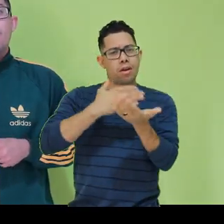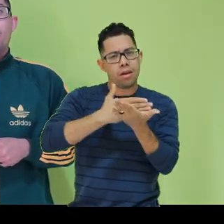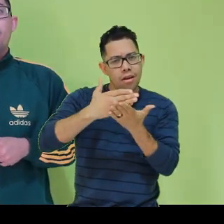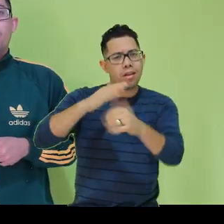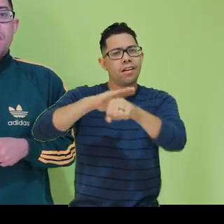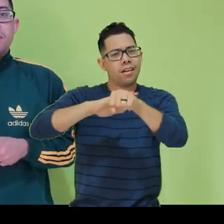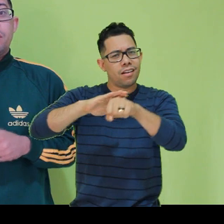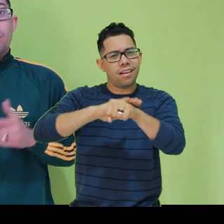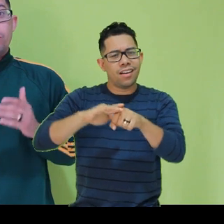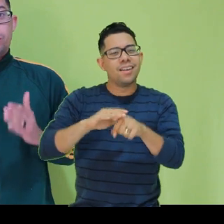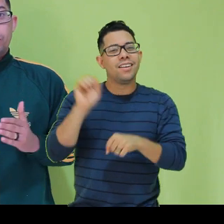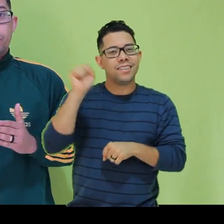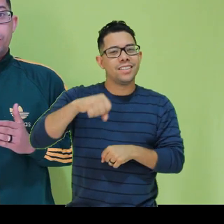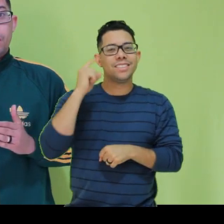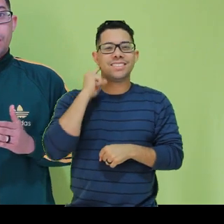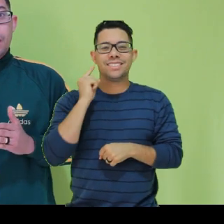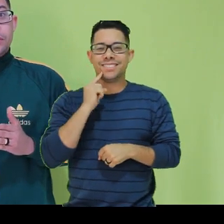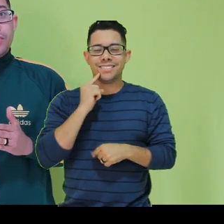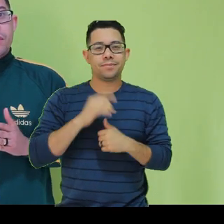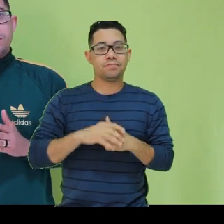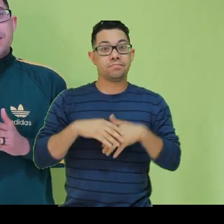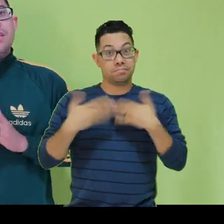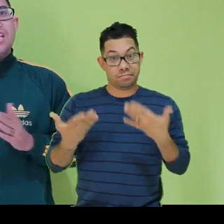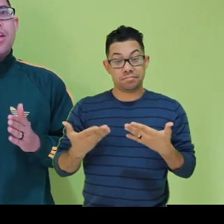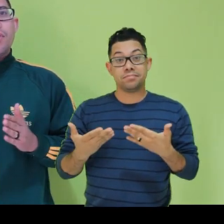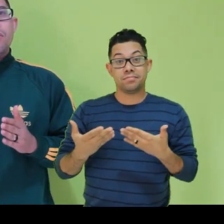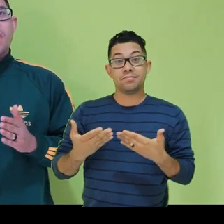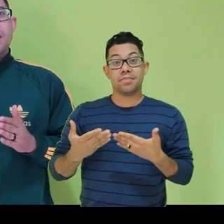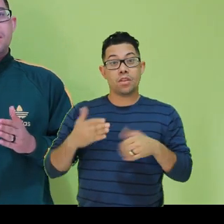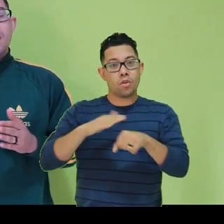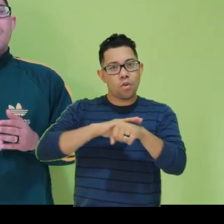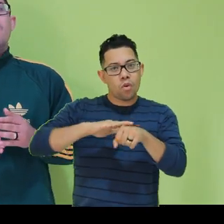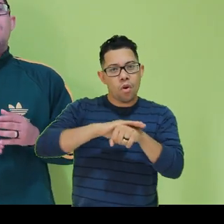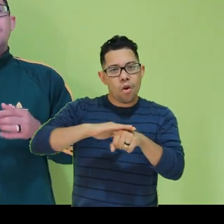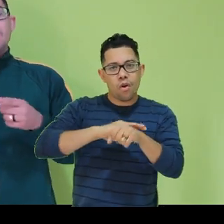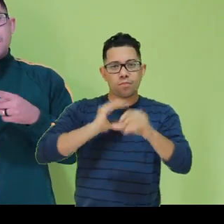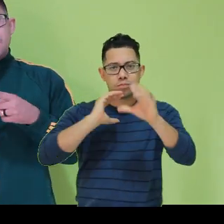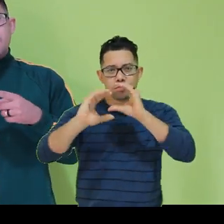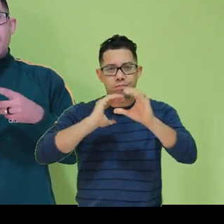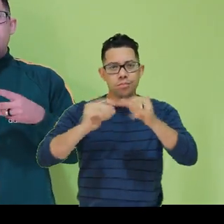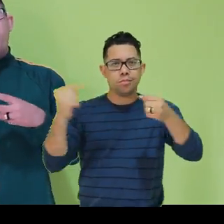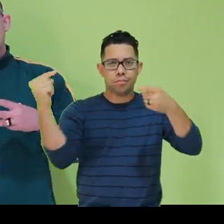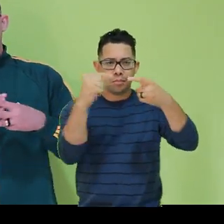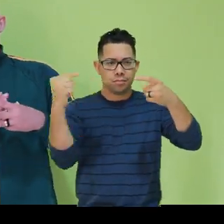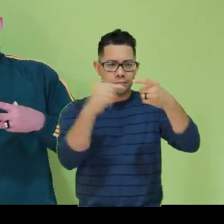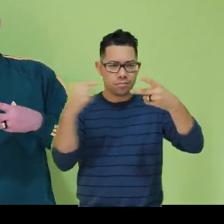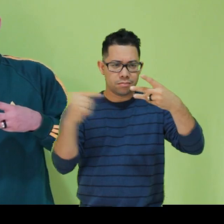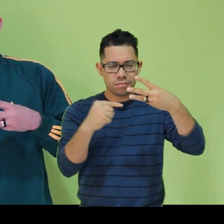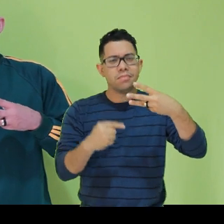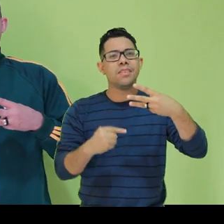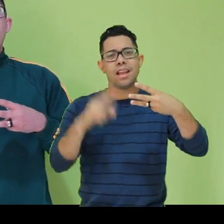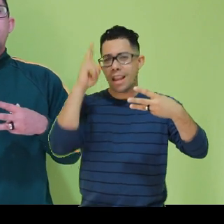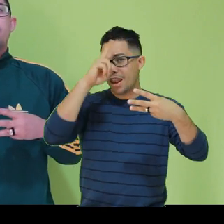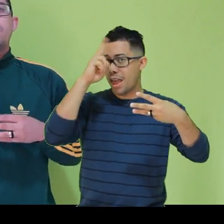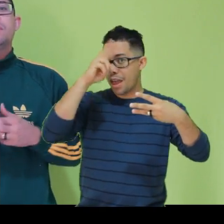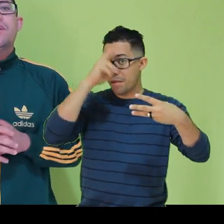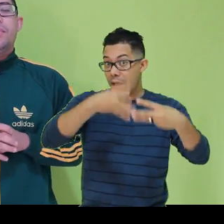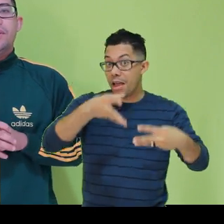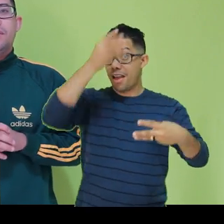na conversa com o surdo. Então, para você iniciar uma conversa, vai ter esses três pontos ou esses três caminhos que você vai poder